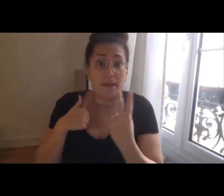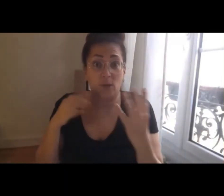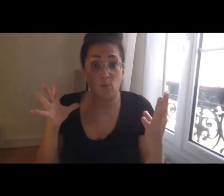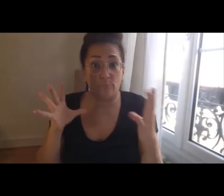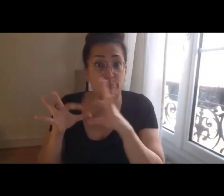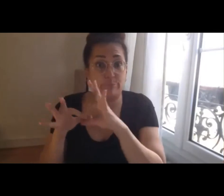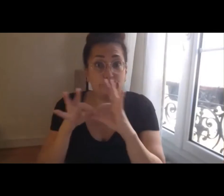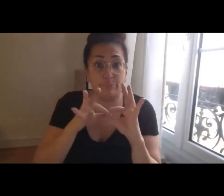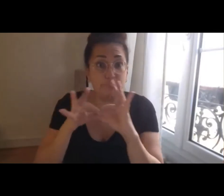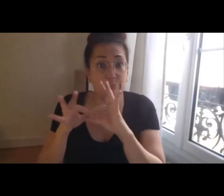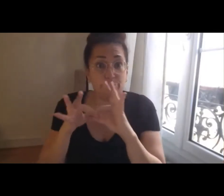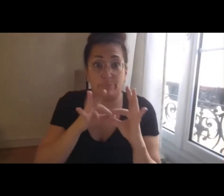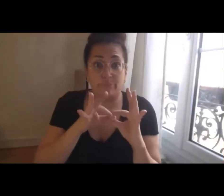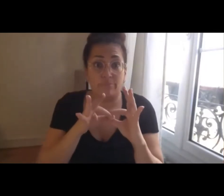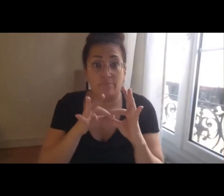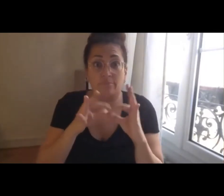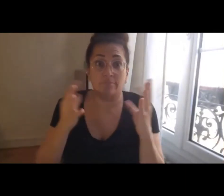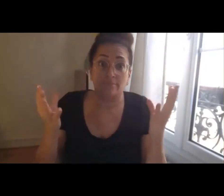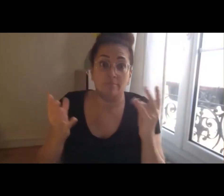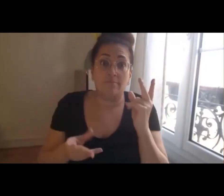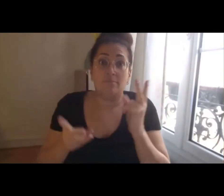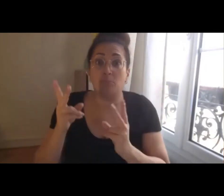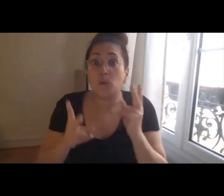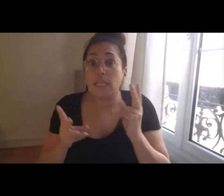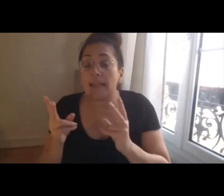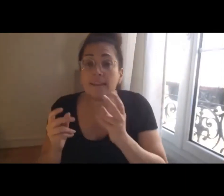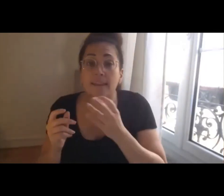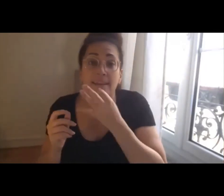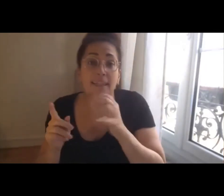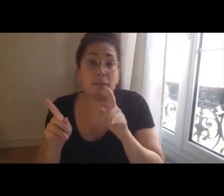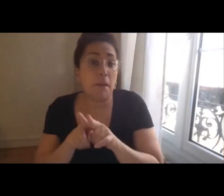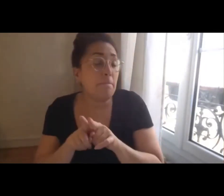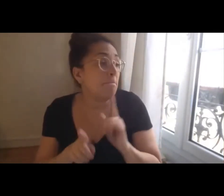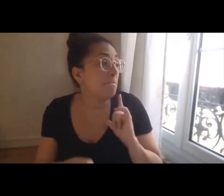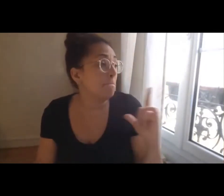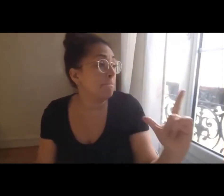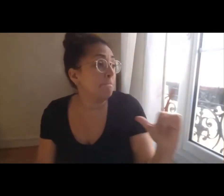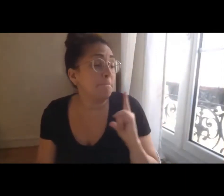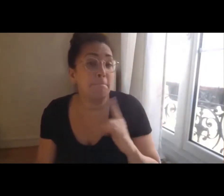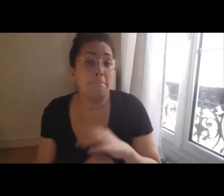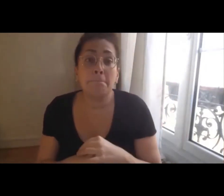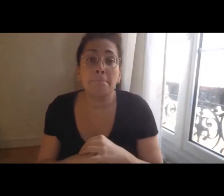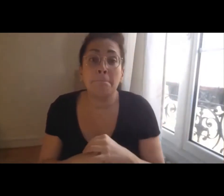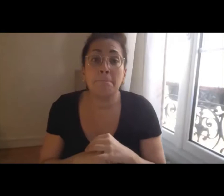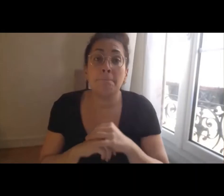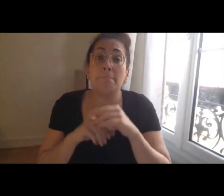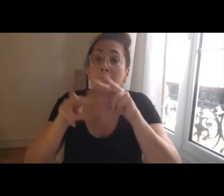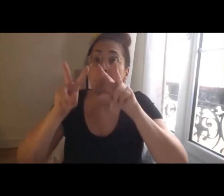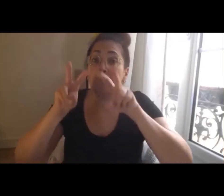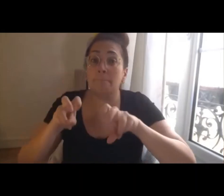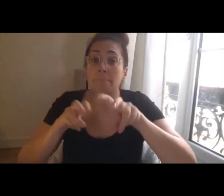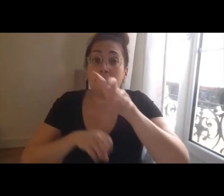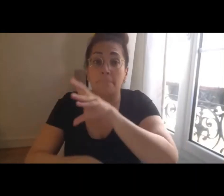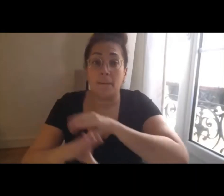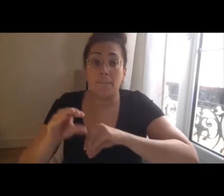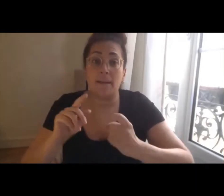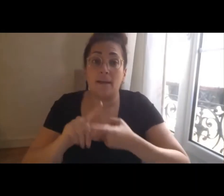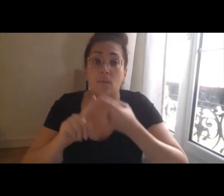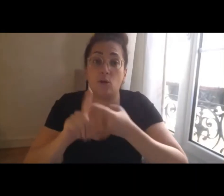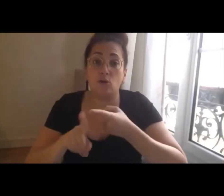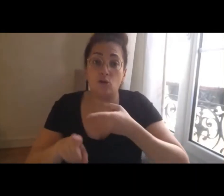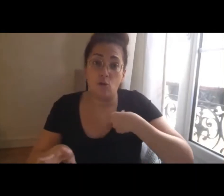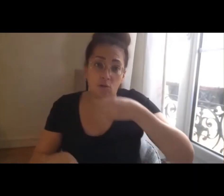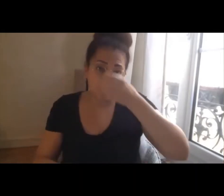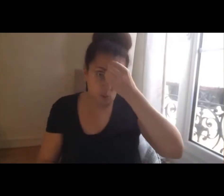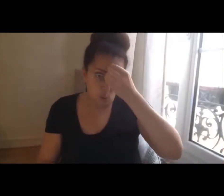vais répéter peut-être avec d'autres mots, c'est que cette recherche appliquée construise de la connaissance pour